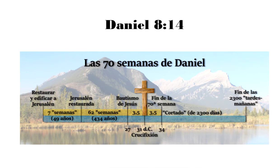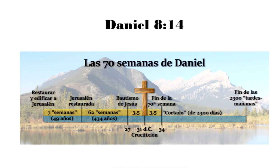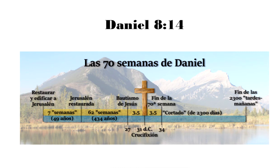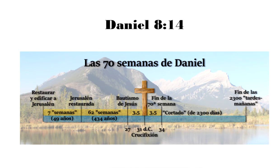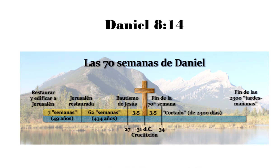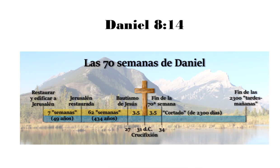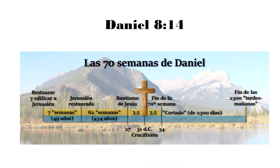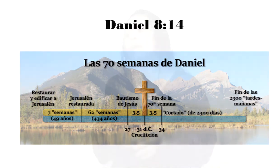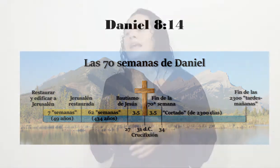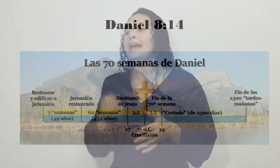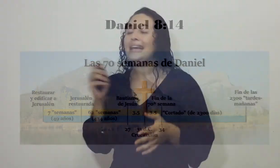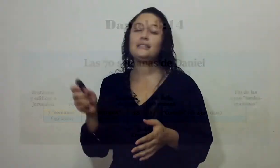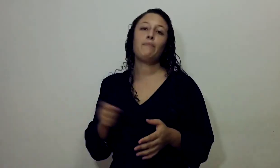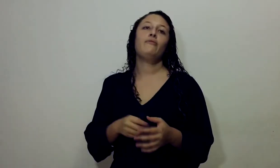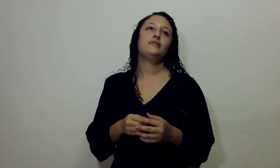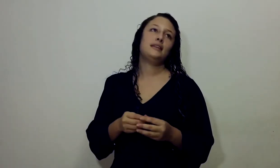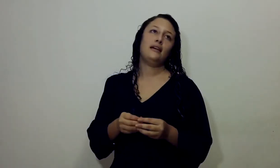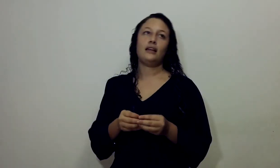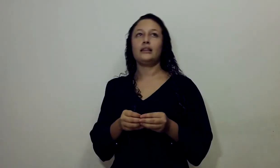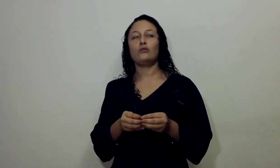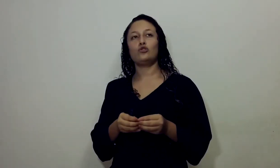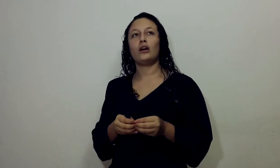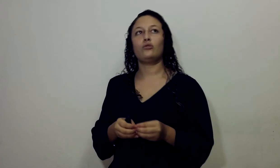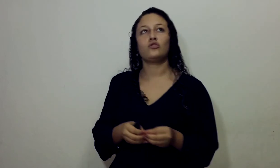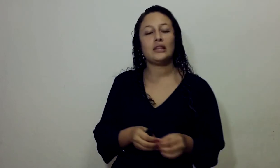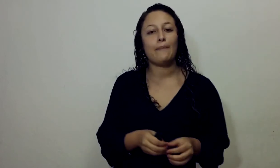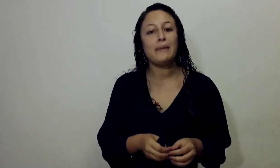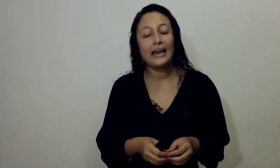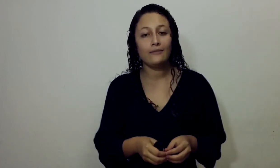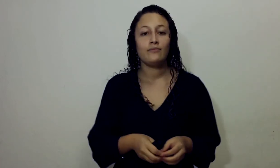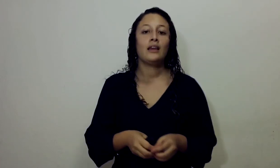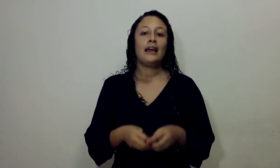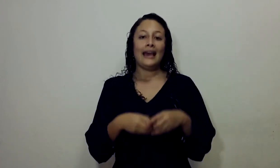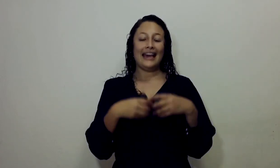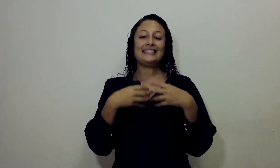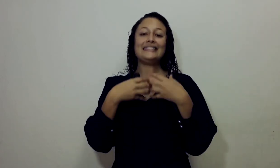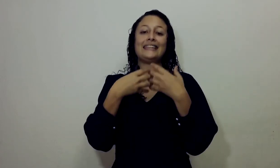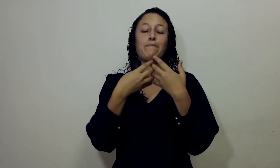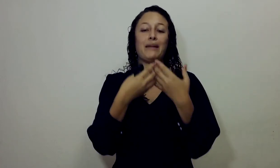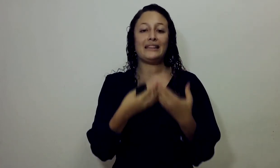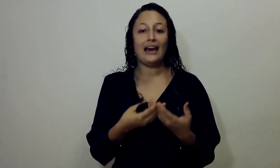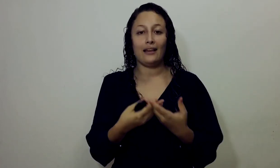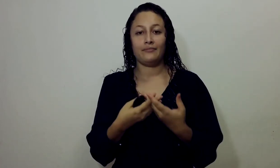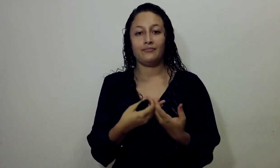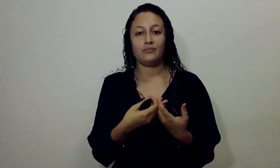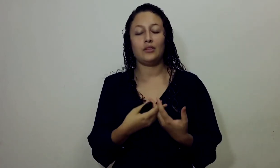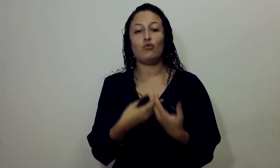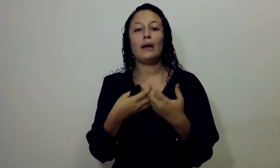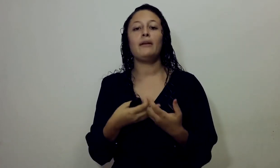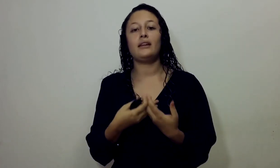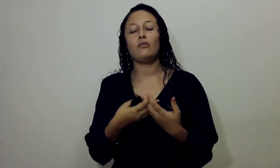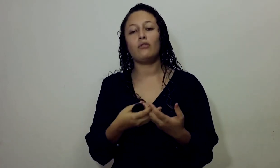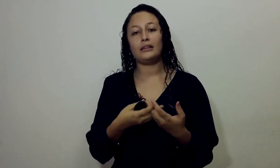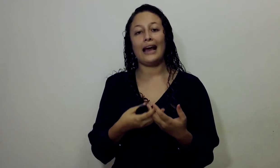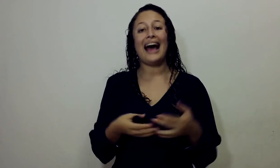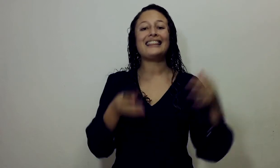Trescientos Años Esta Profecía De Daniel Ocho Catorce También Es interpretada De